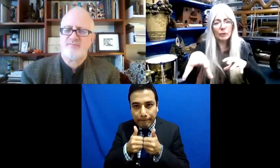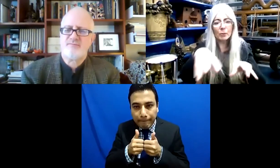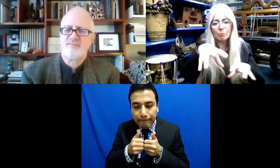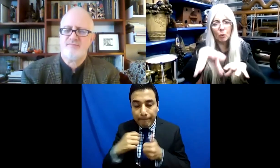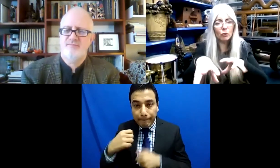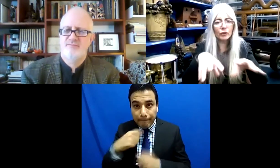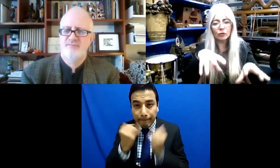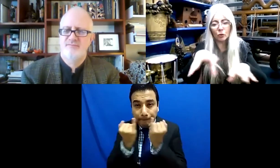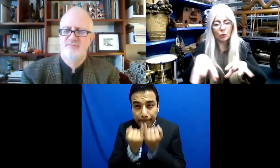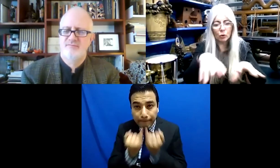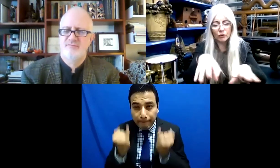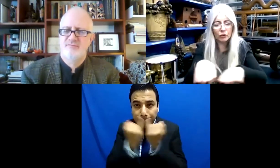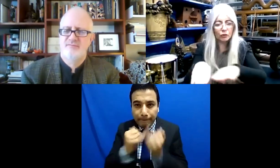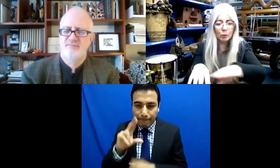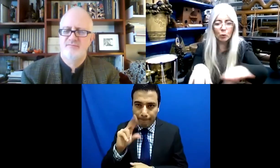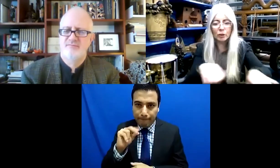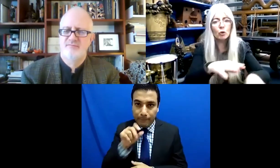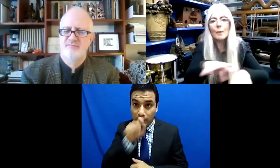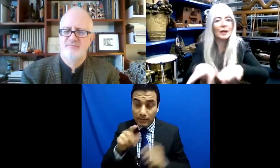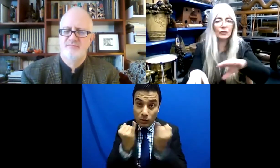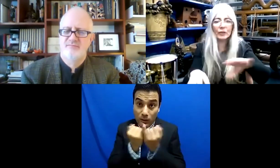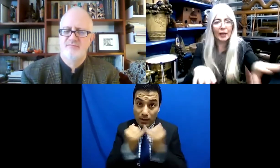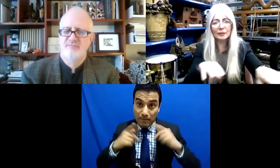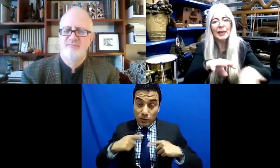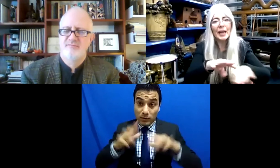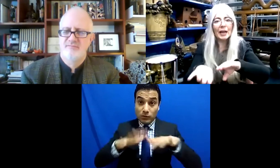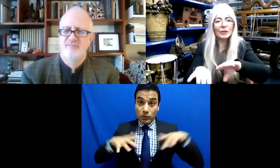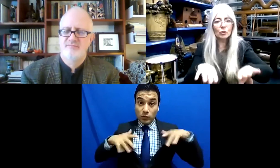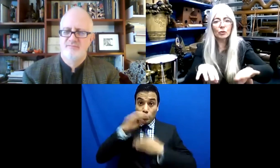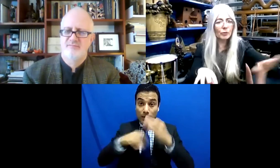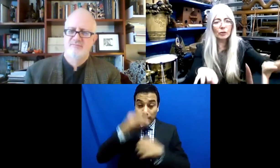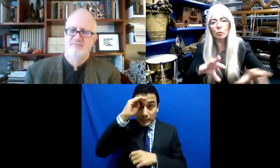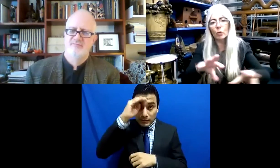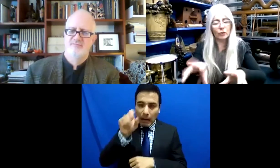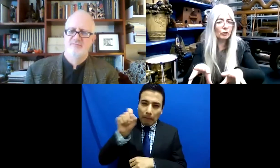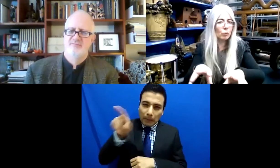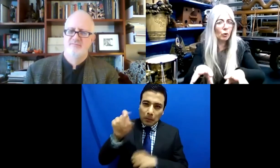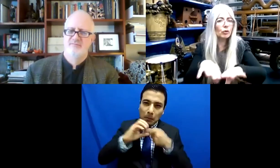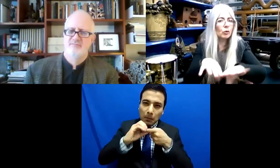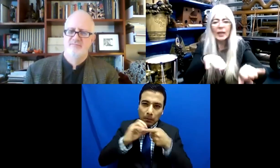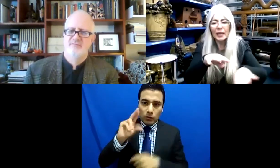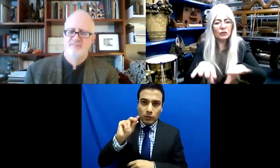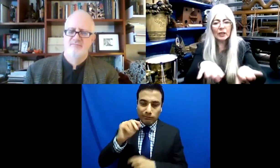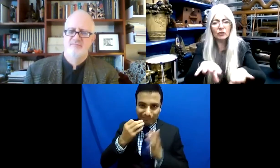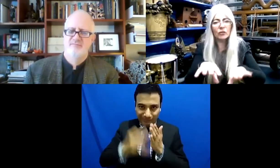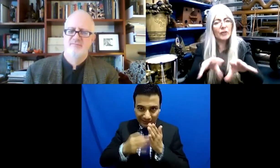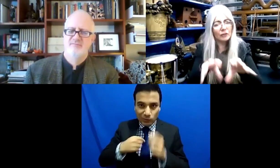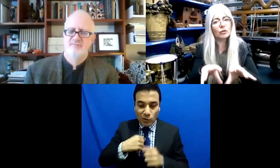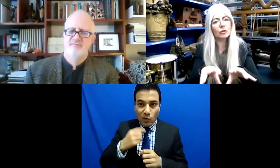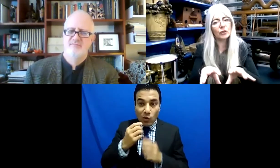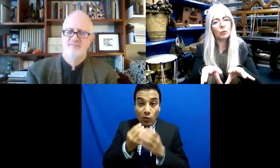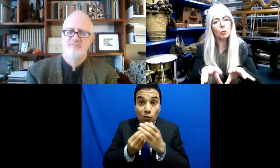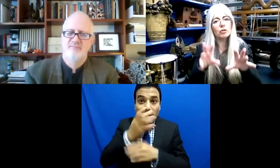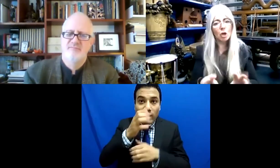público se quede también en nuestra zona de confort. Se trata de explorar lo desconocido. Y algunas cosas